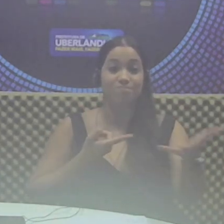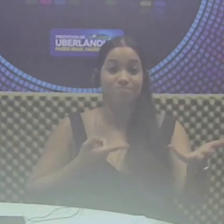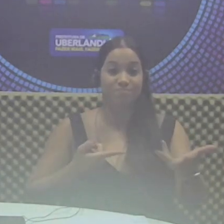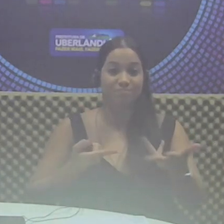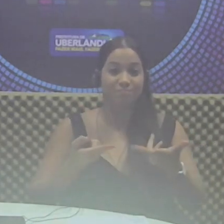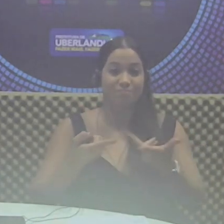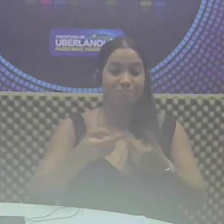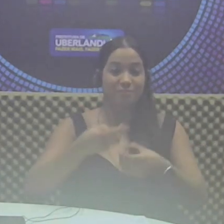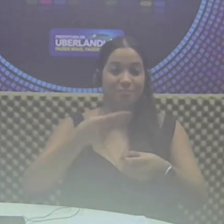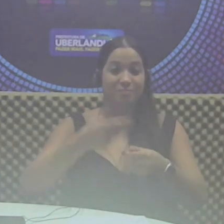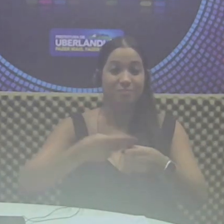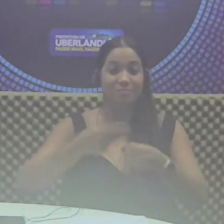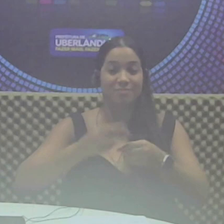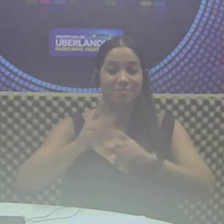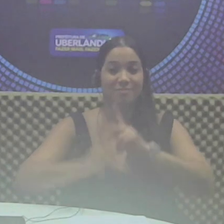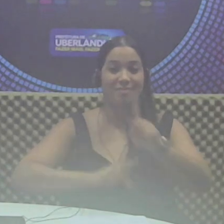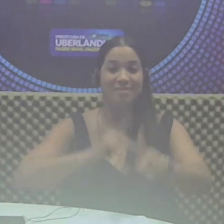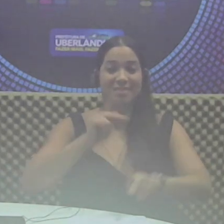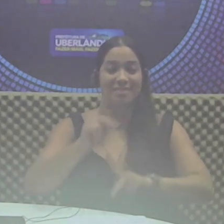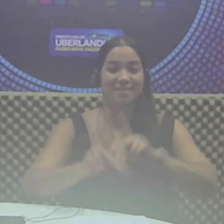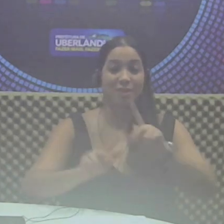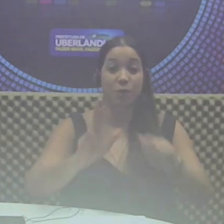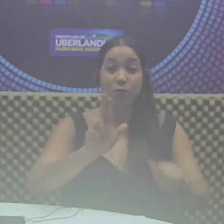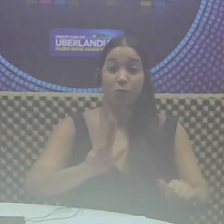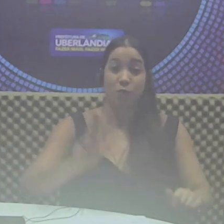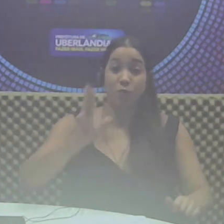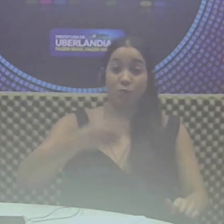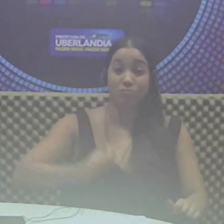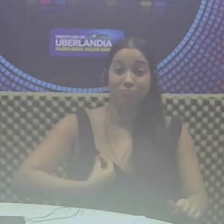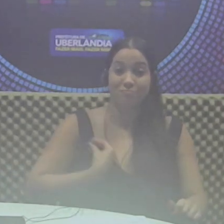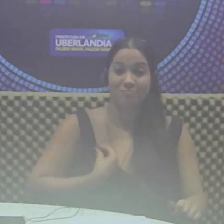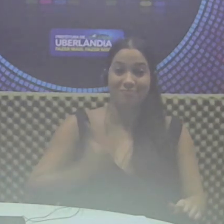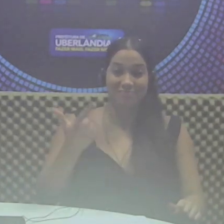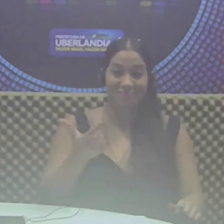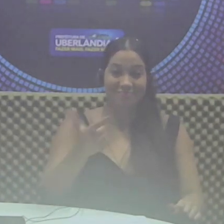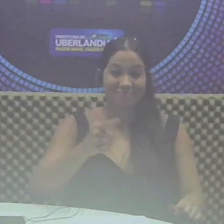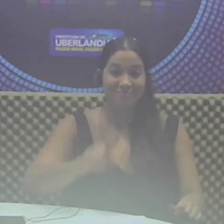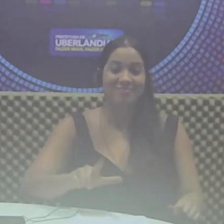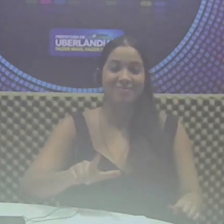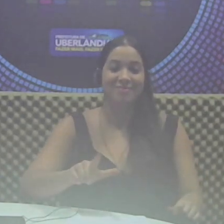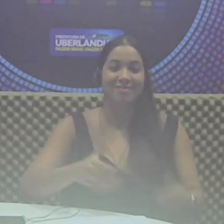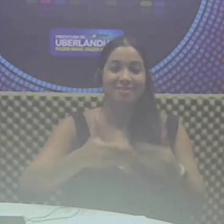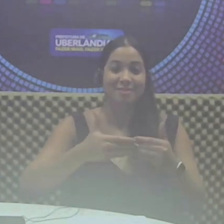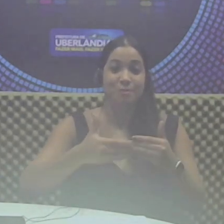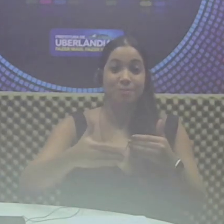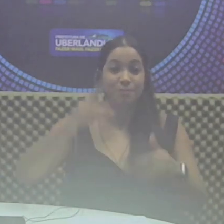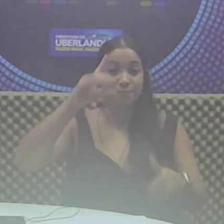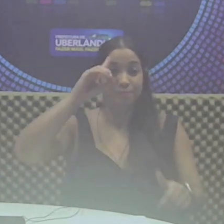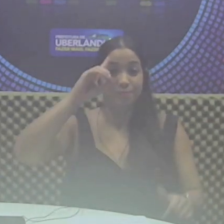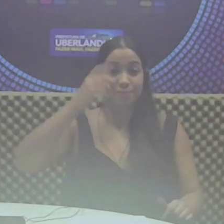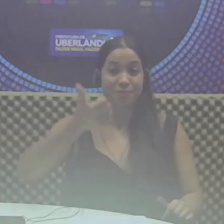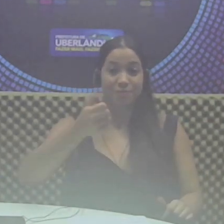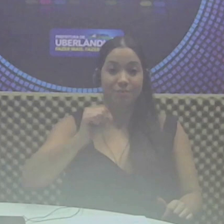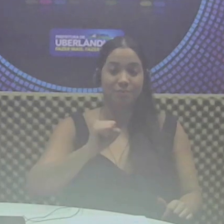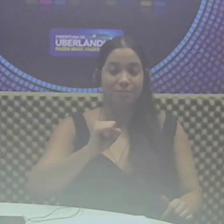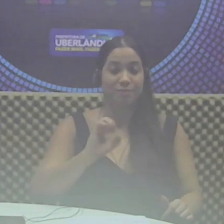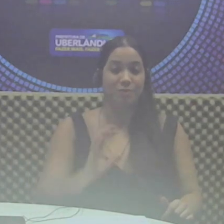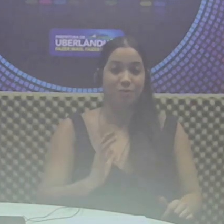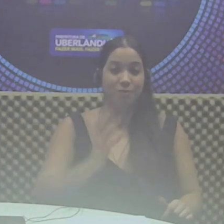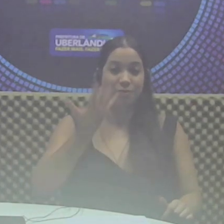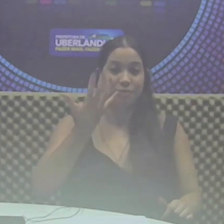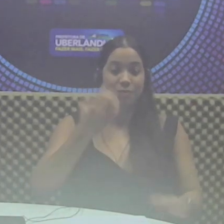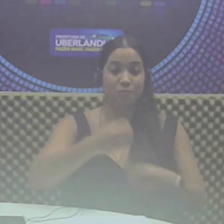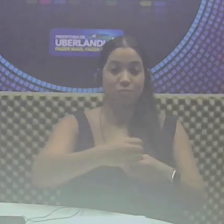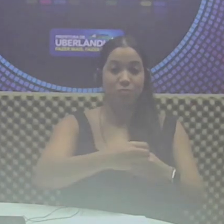variados à população. Uberlândia Viva está de volta. A partir do dia 18, o evento será realizado nos